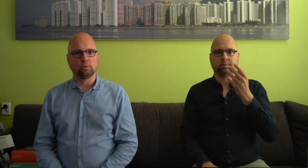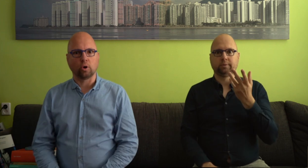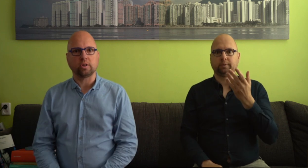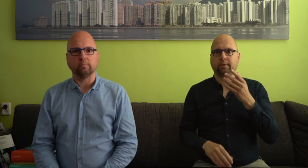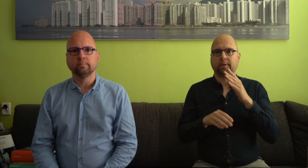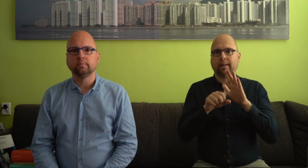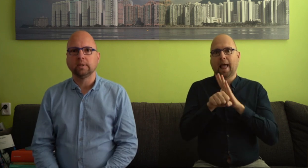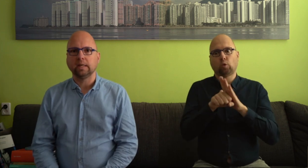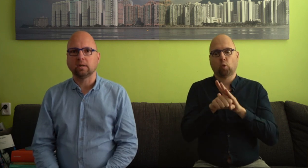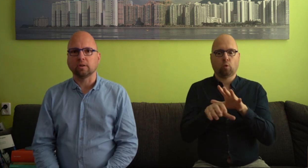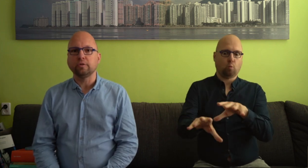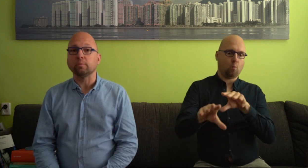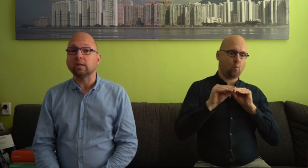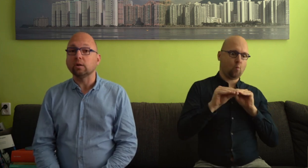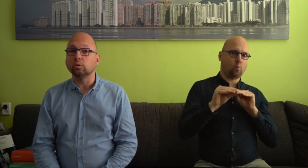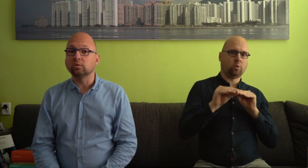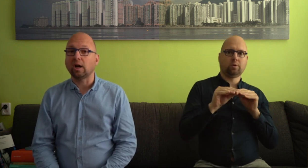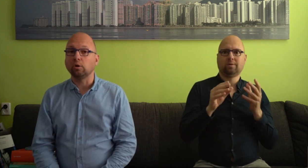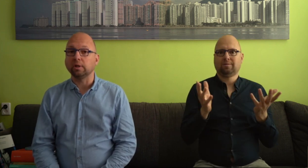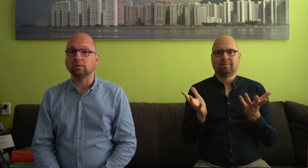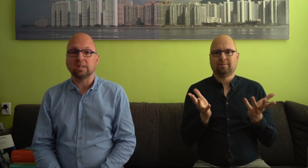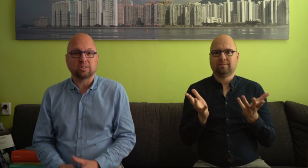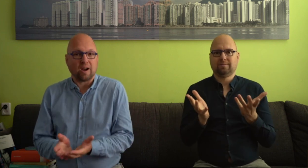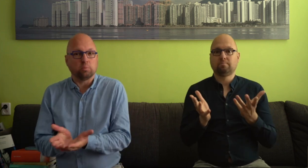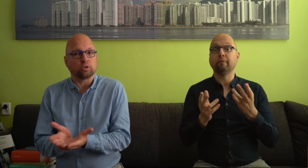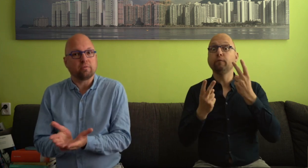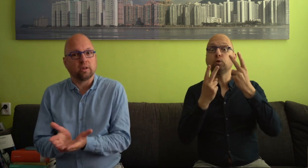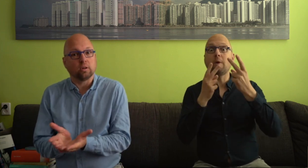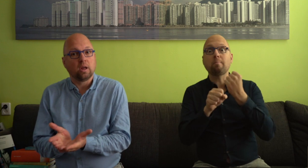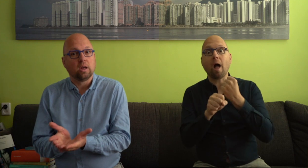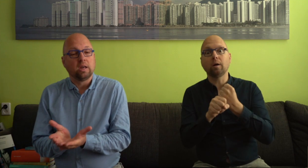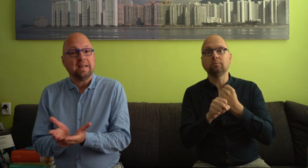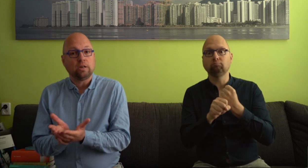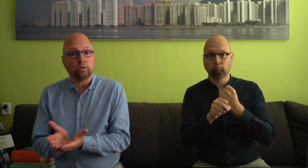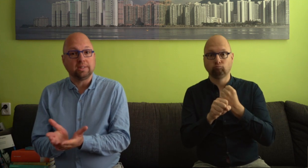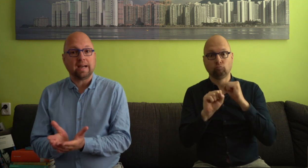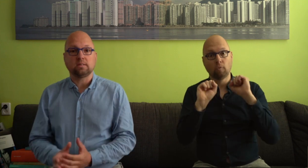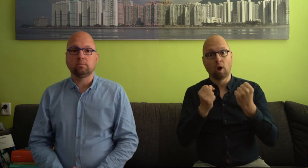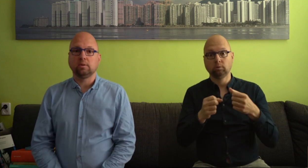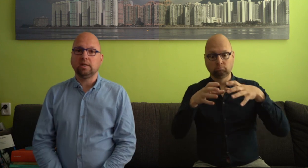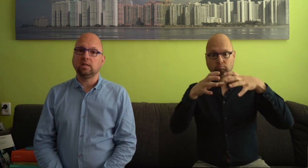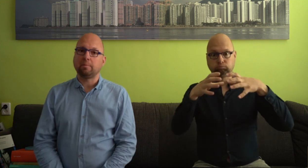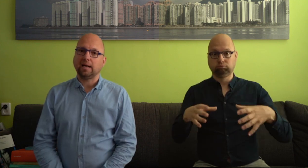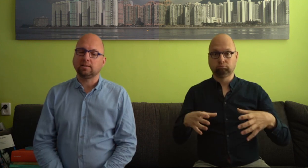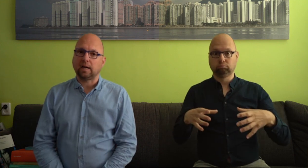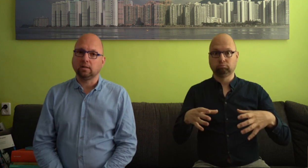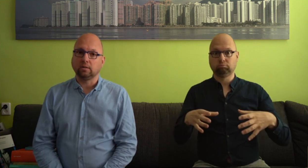krukje. Ik kan dat visueel heel goed uitbeelden. Dat is waarom er zoveel iconiciteit in die gebarentalen